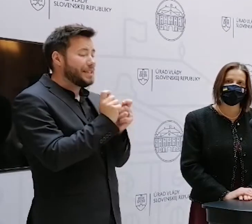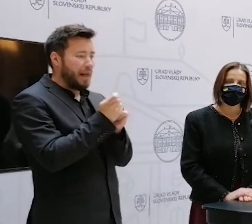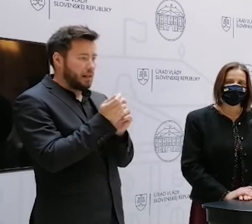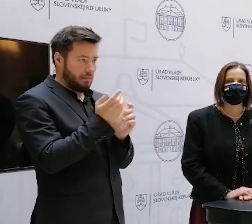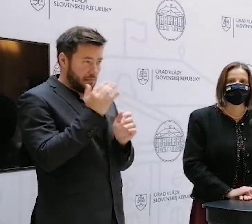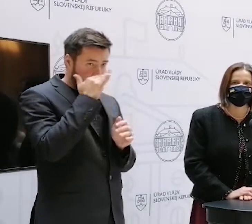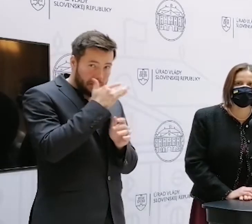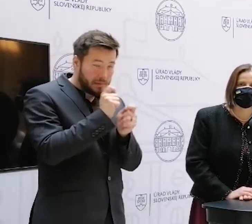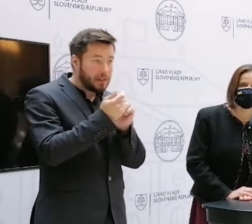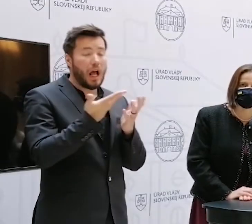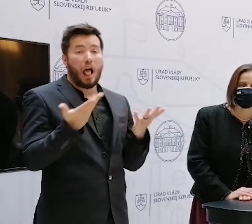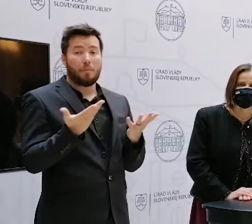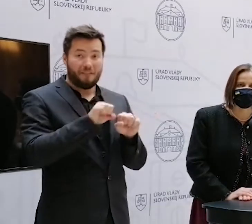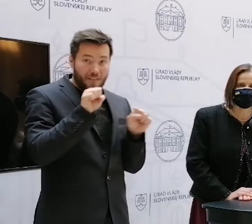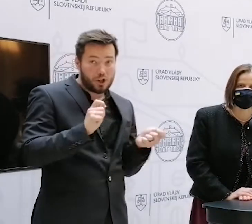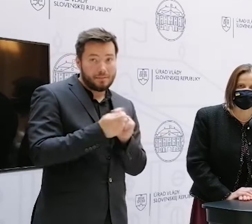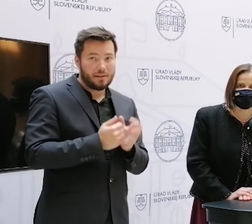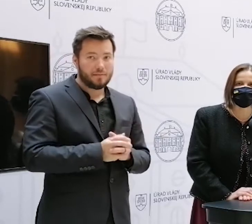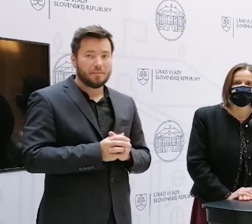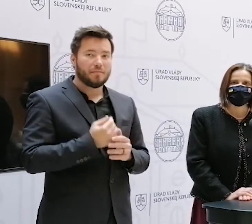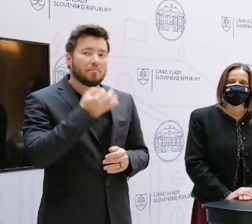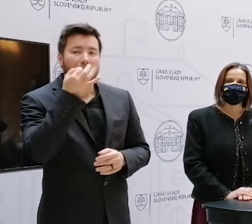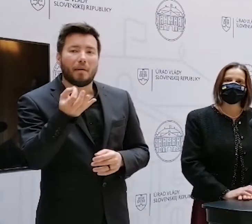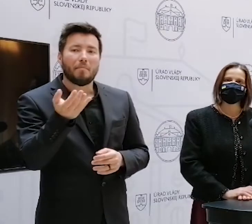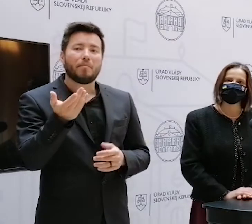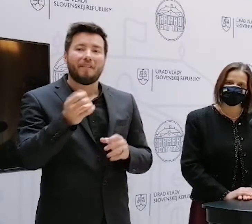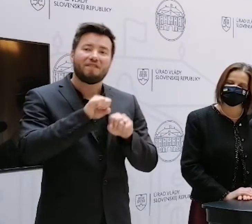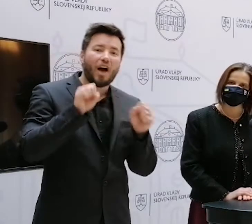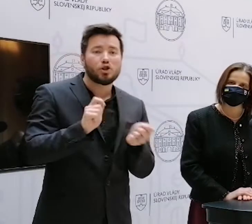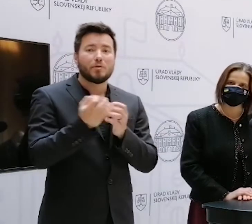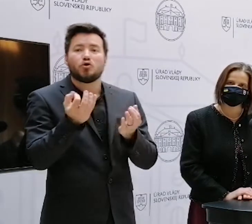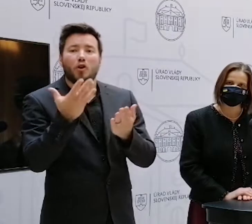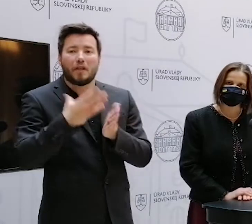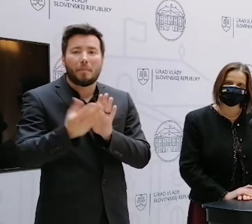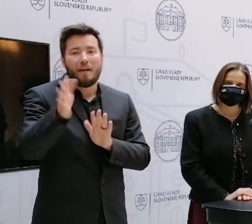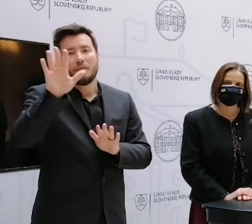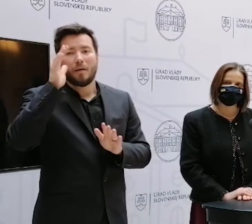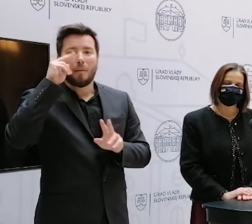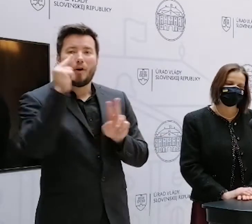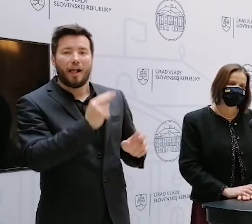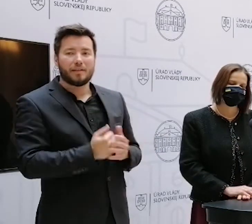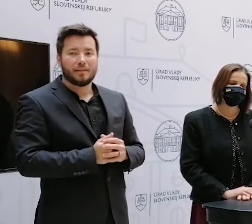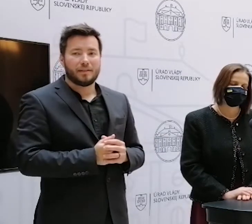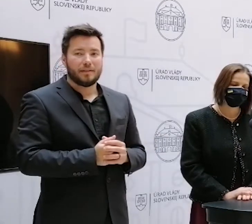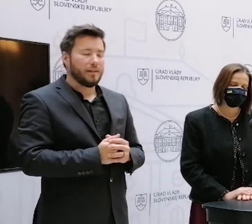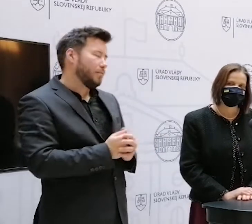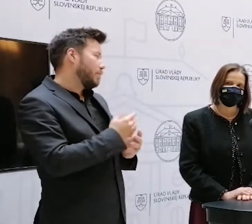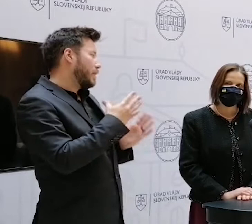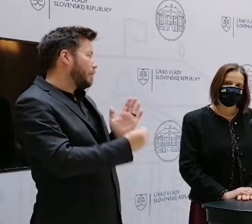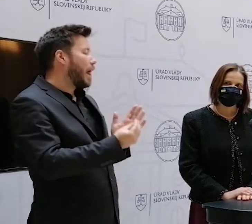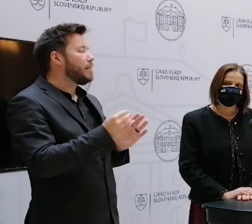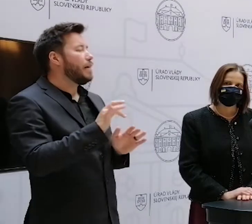úpravy? Tak neviem, čo vy považujete za výrazné zmeny. Zmena, že vytipovanie nových sídel, po prípade túto bolo najväčší problém predtým, že